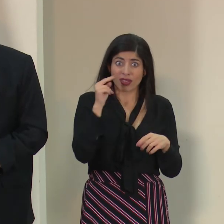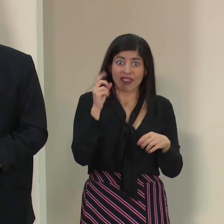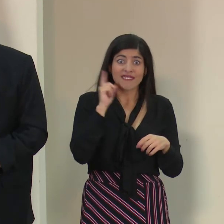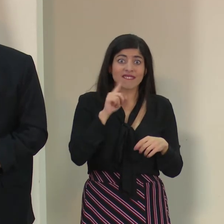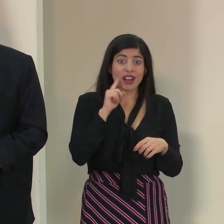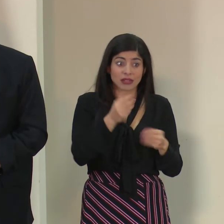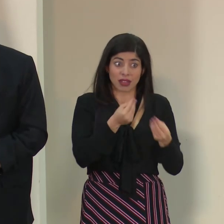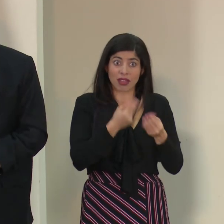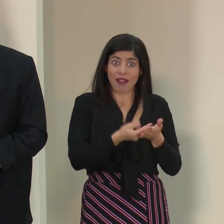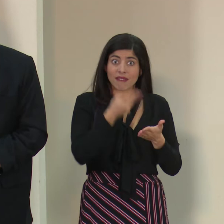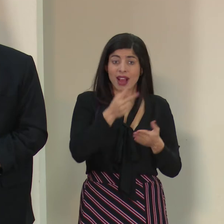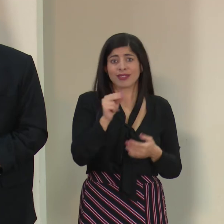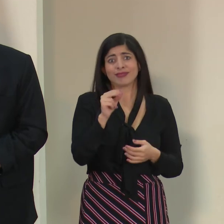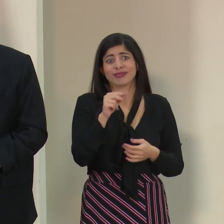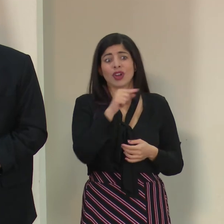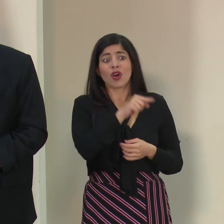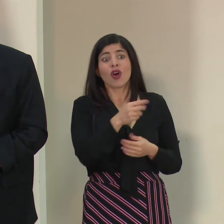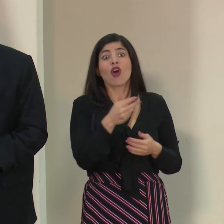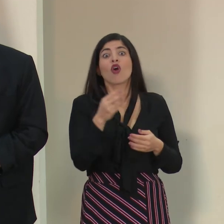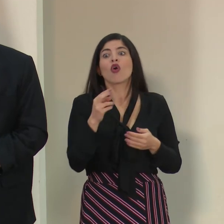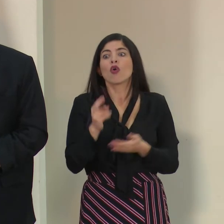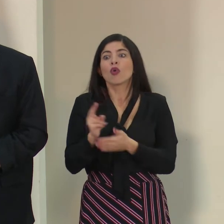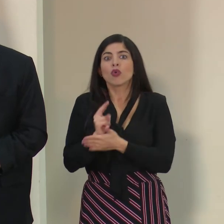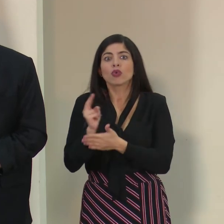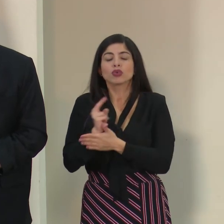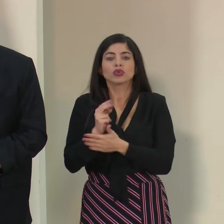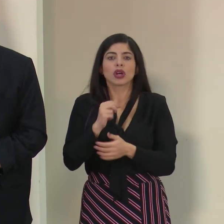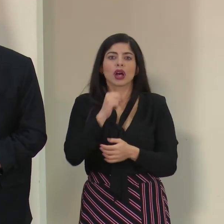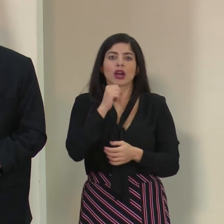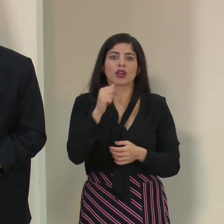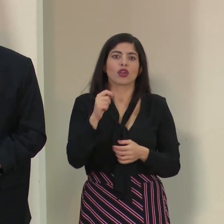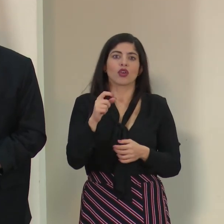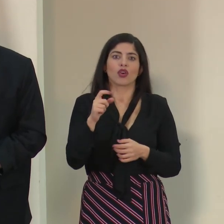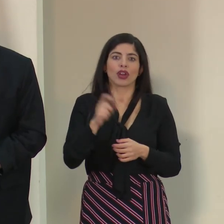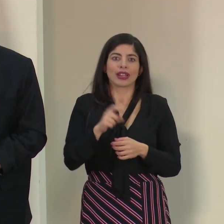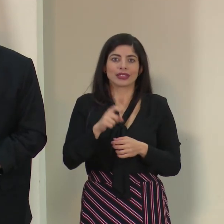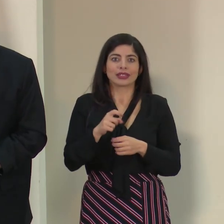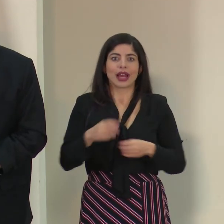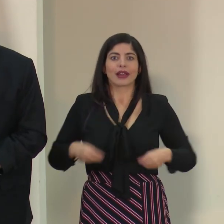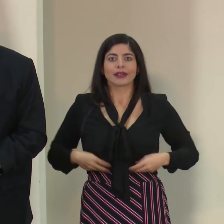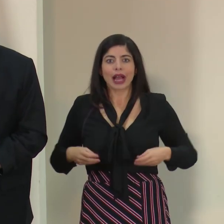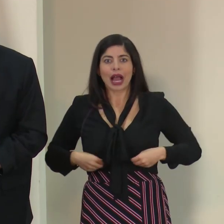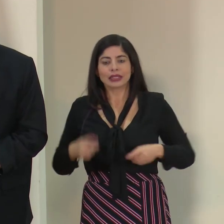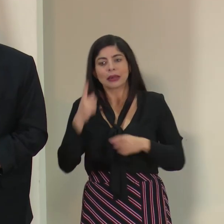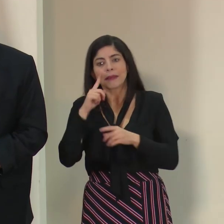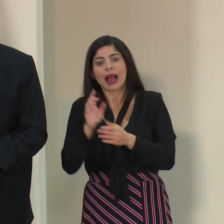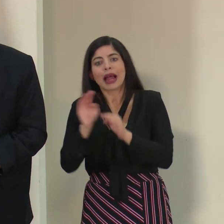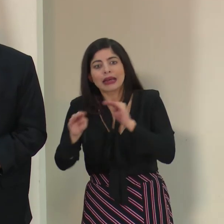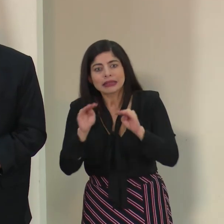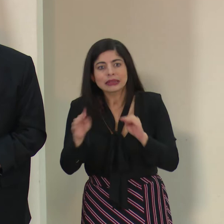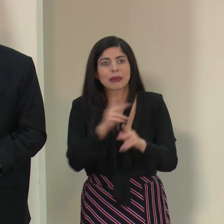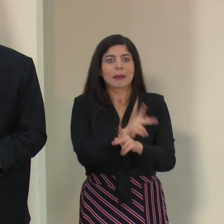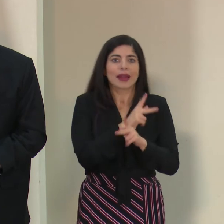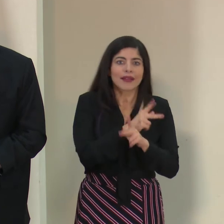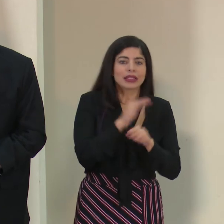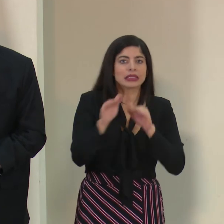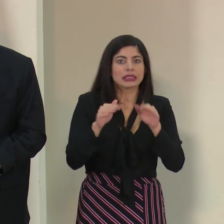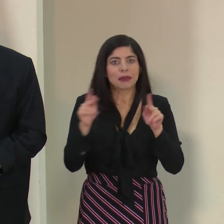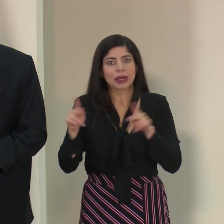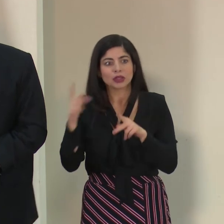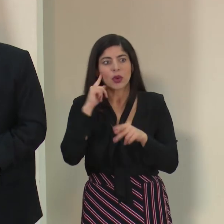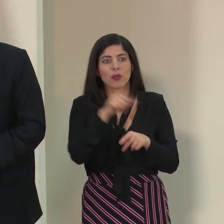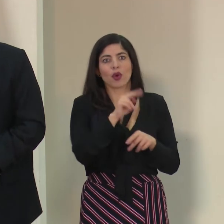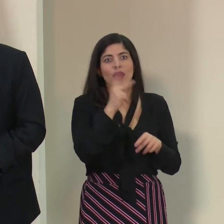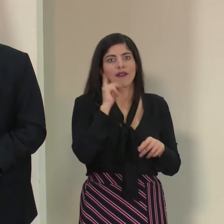generando que se utilicen recursos innecesariamente para prevenir estos casos. Las personas, como les decía al